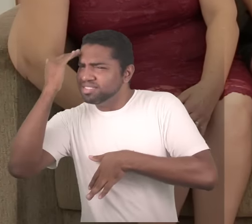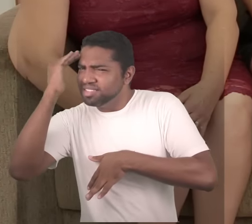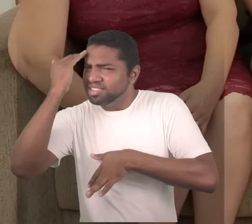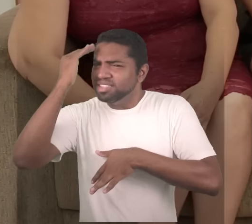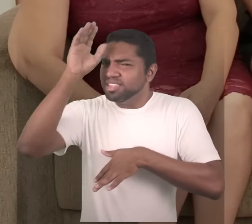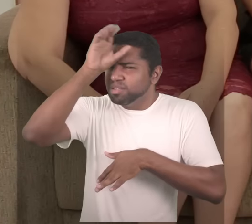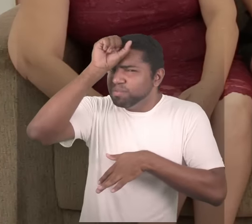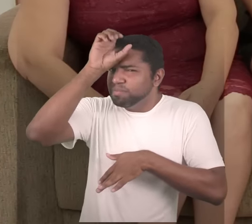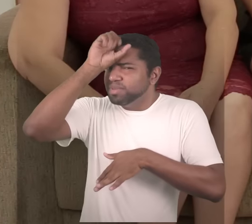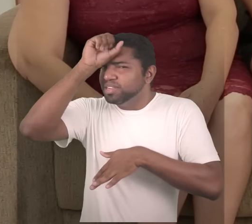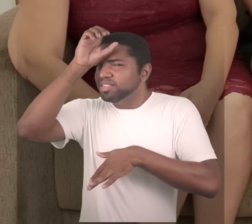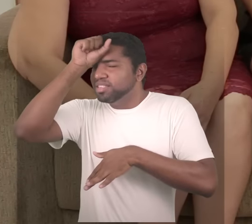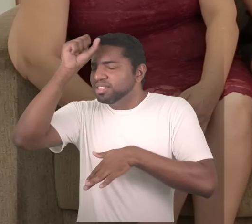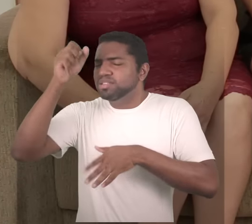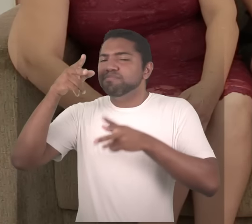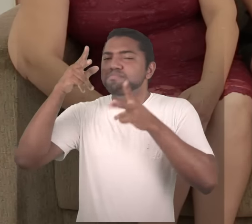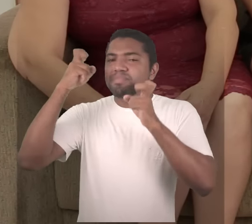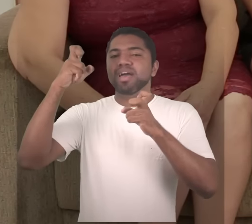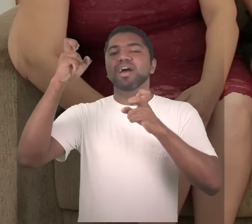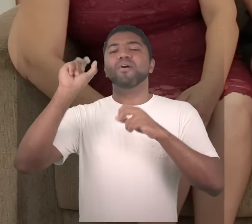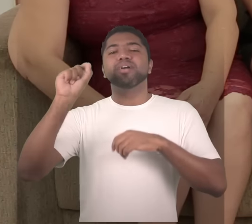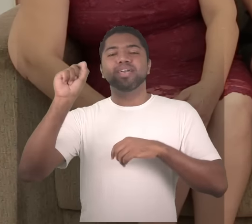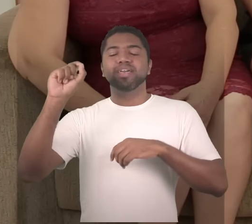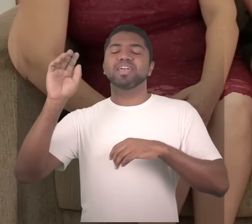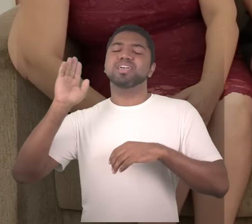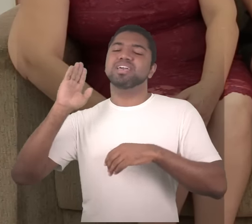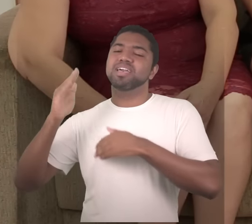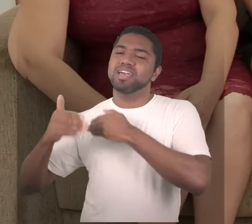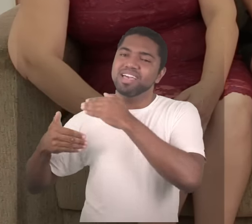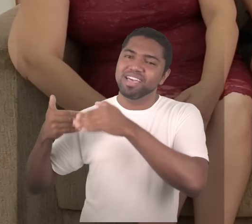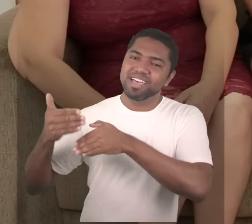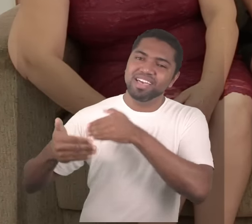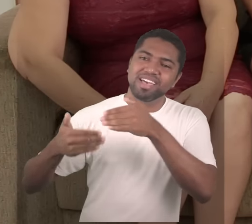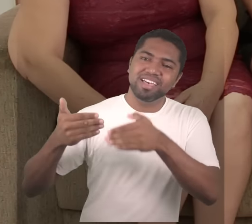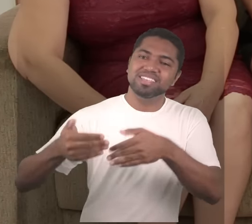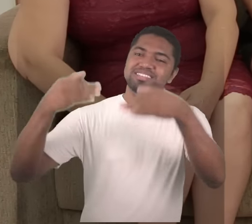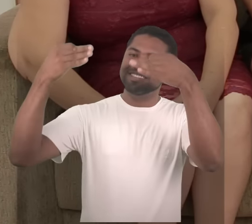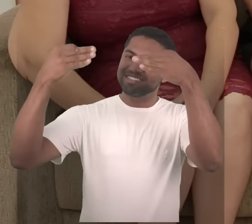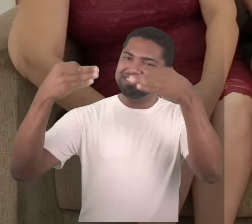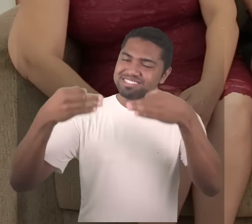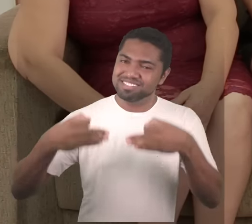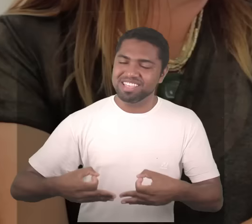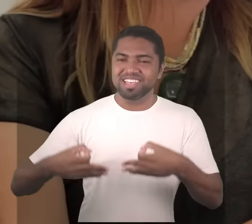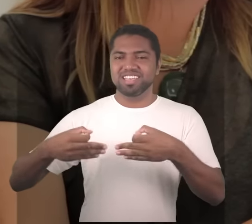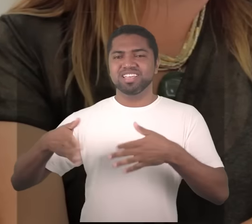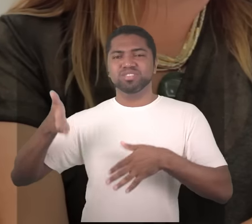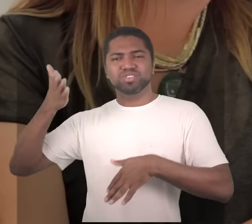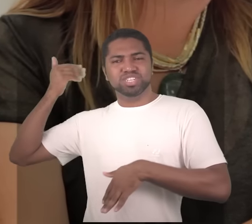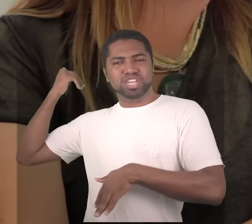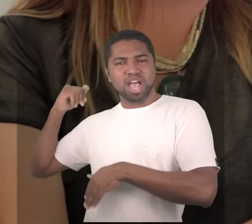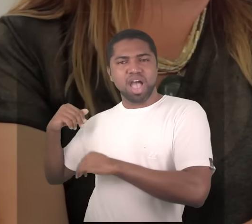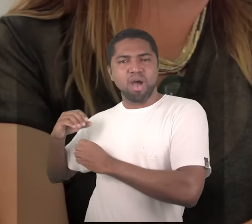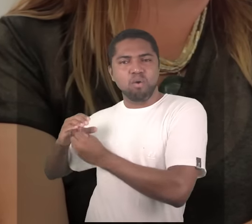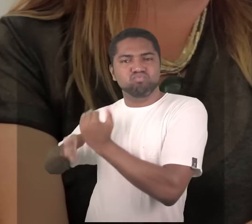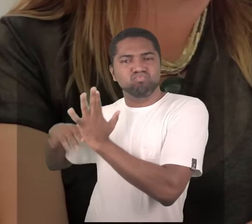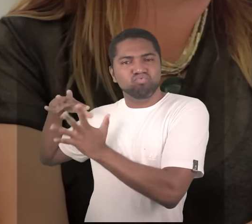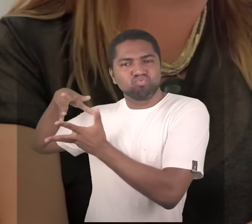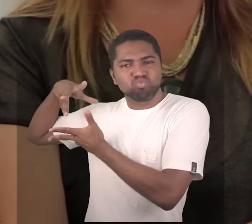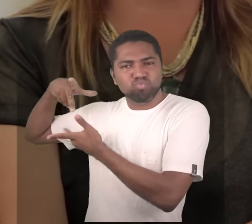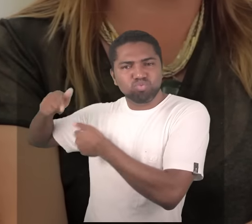que é um caminho bom né é um caminho planejado desde o início da fundação do mundo não é isso? Com certeza a gente é a presença de Deus tudo